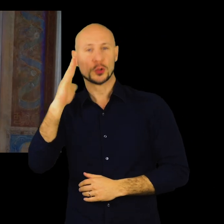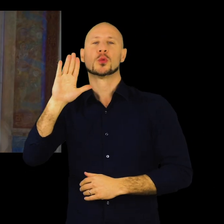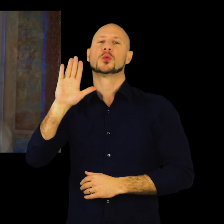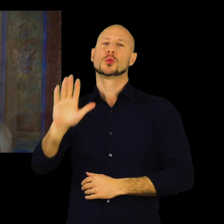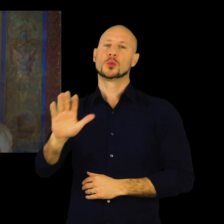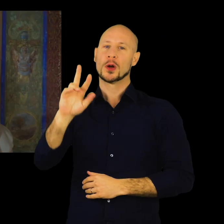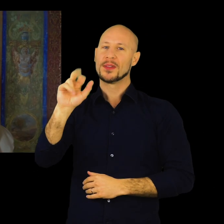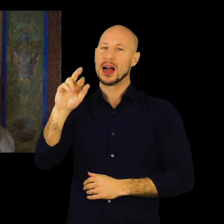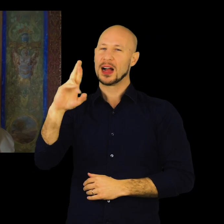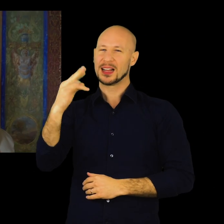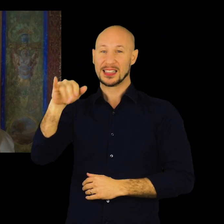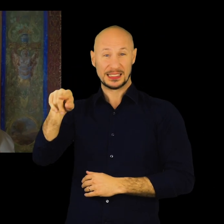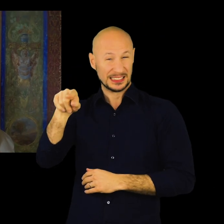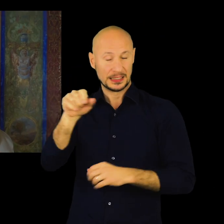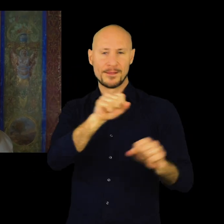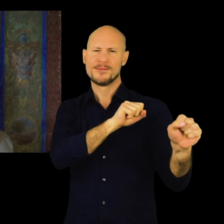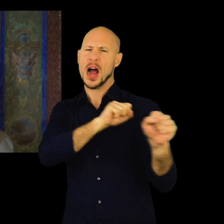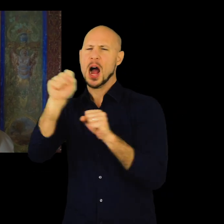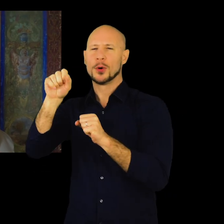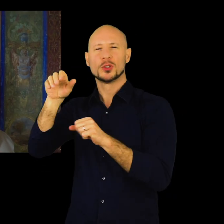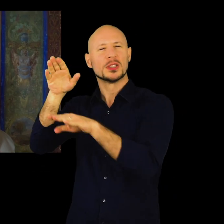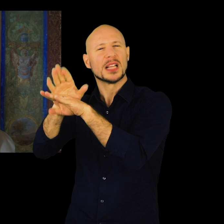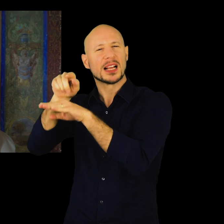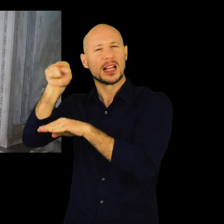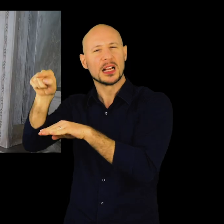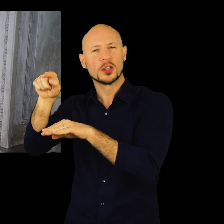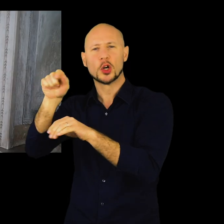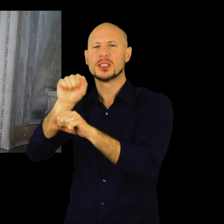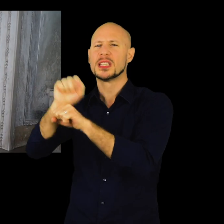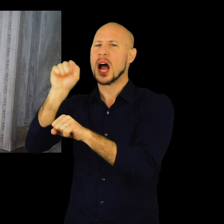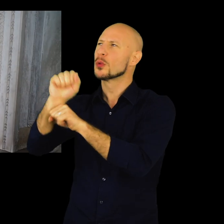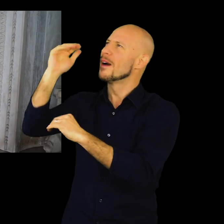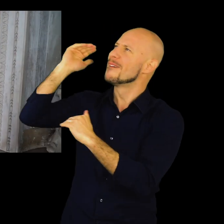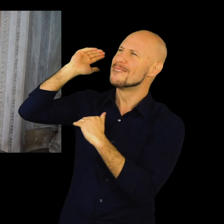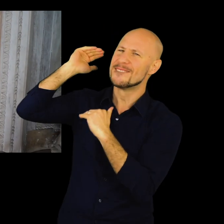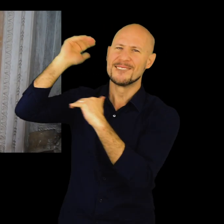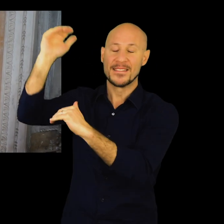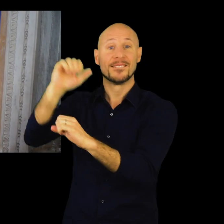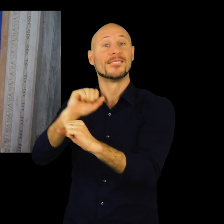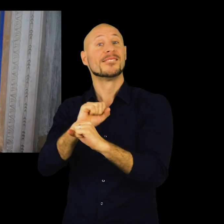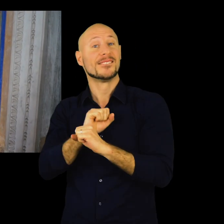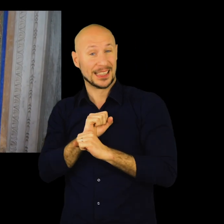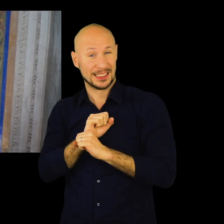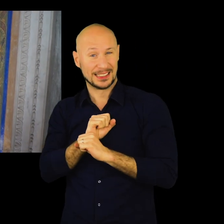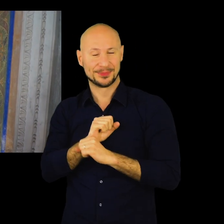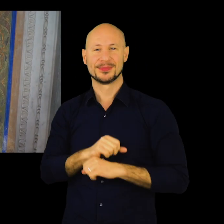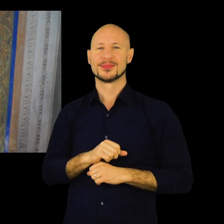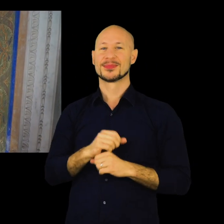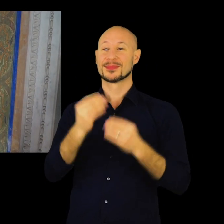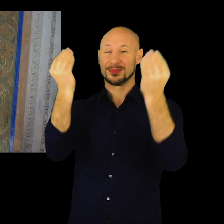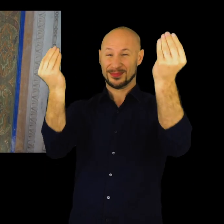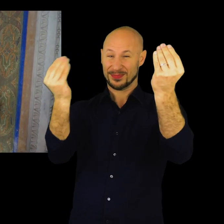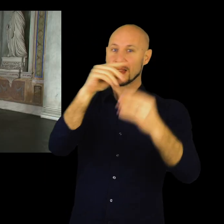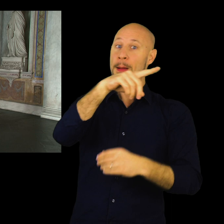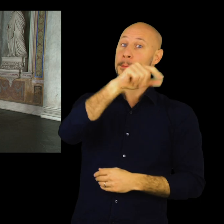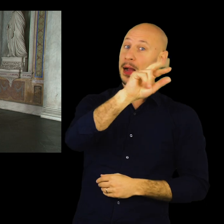busti di Santo Varni, i busti maschili. Santo Varni è noto per la monumentale statua della fede, che oggi si trova al cimitero